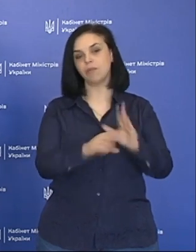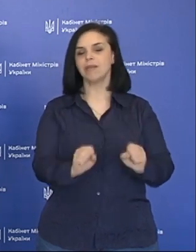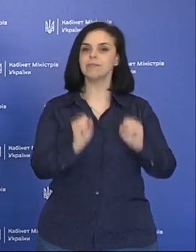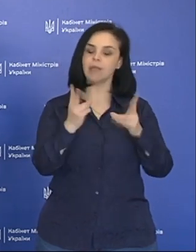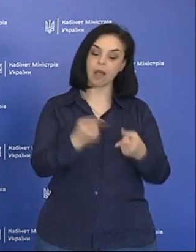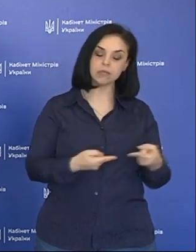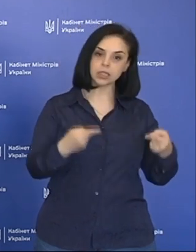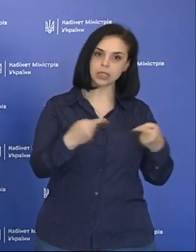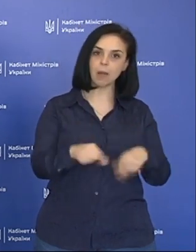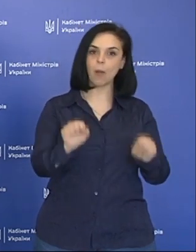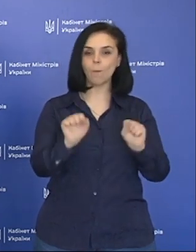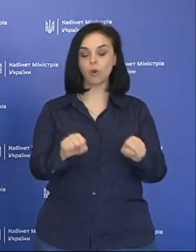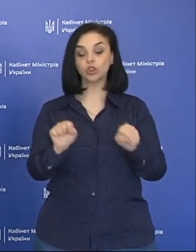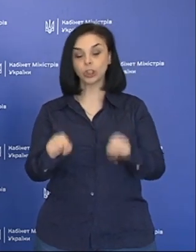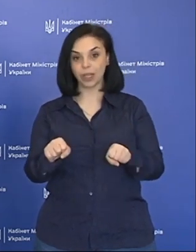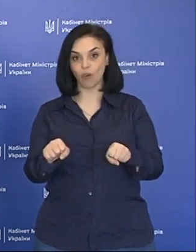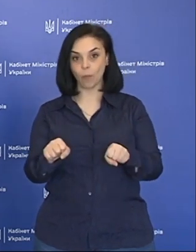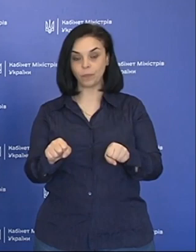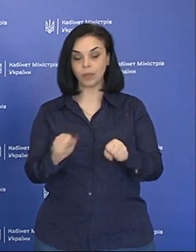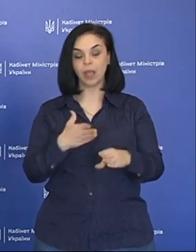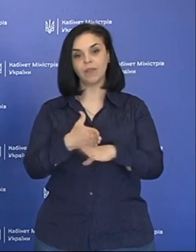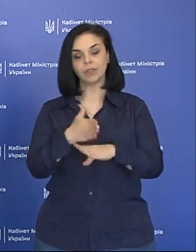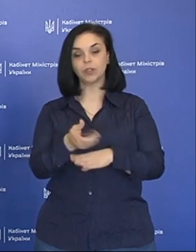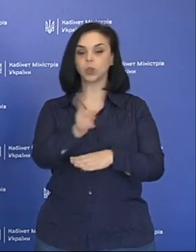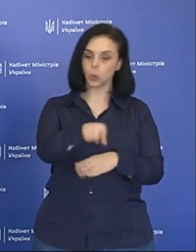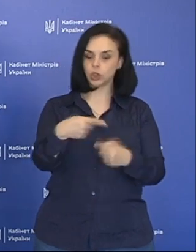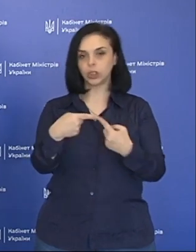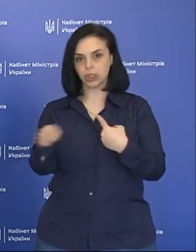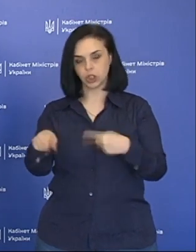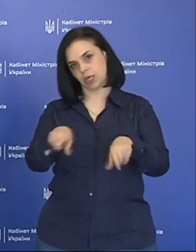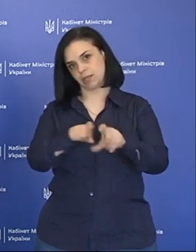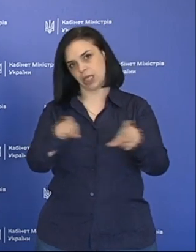саме можливо відвідувати той чи інший заклад.